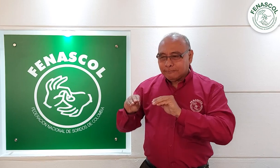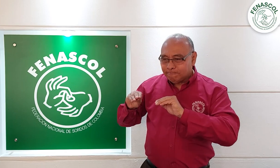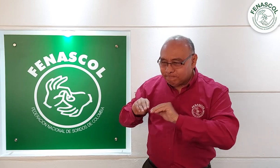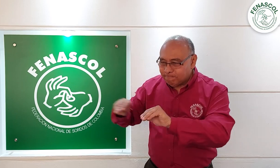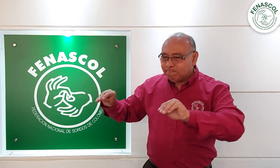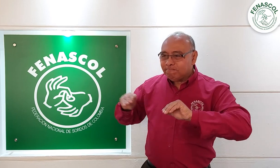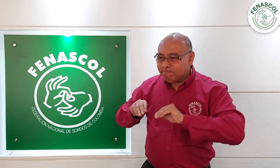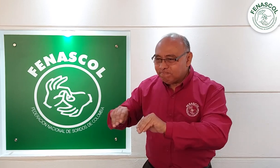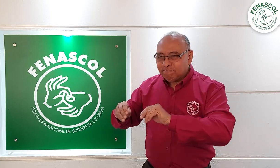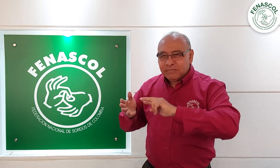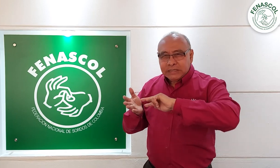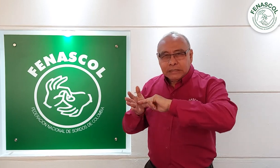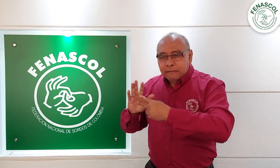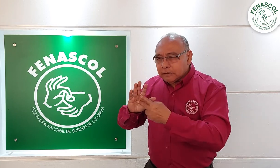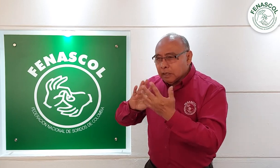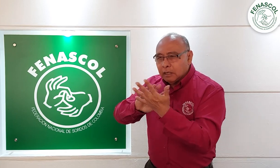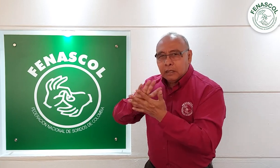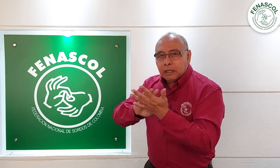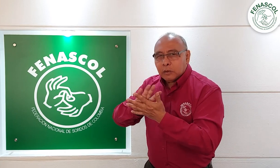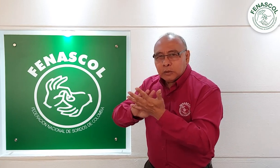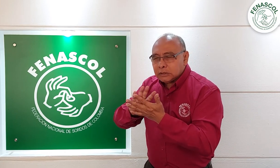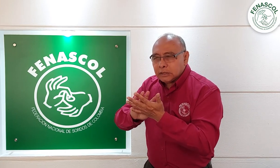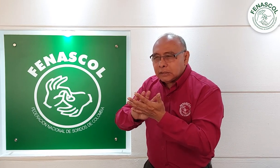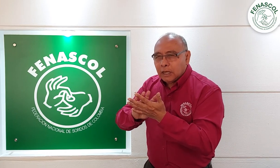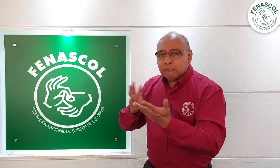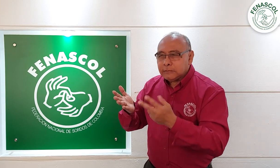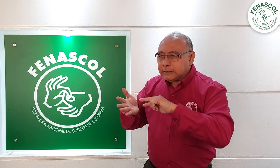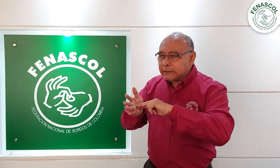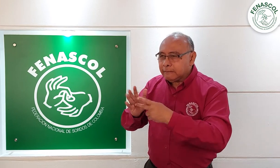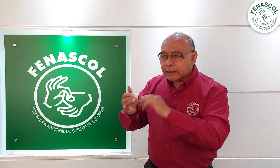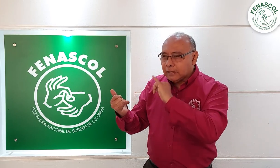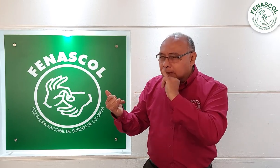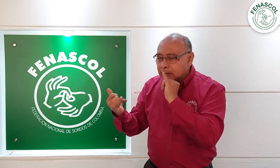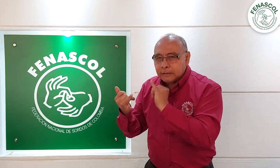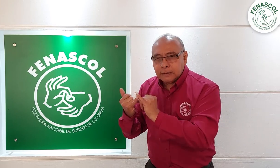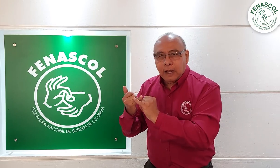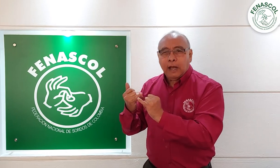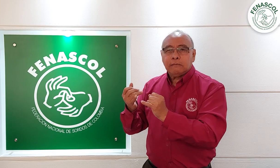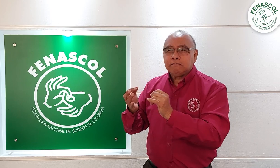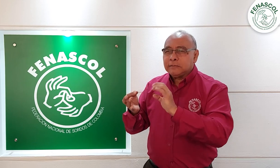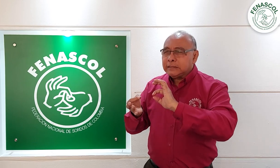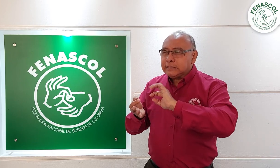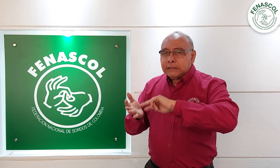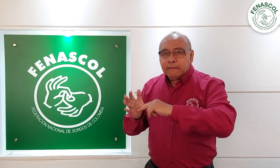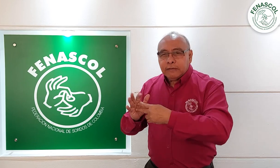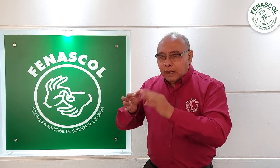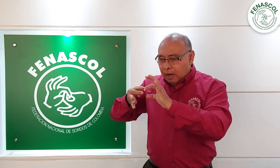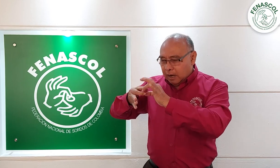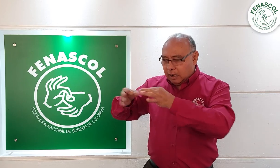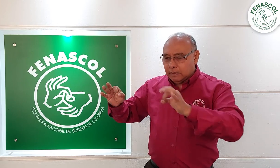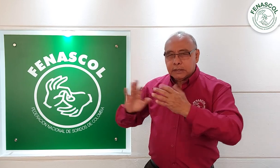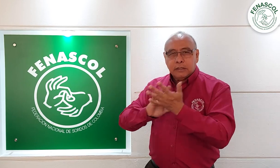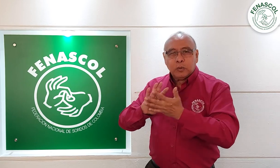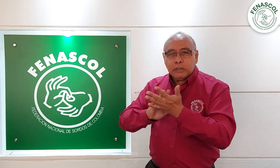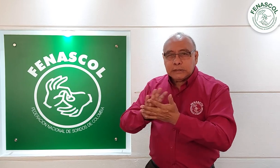identidad, su cultura y la gramática, para que ellos pudieran apropiarse de esto y hacer difusión de este conocimiento.